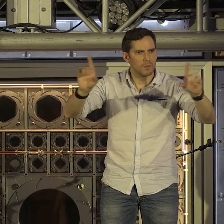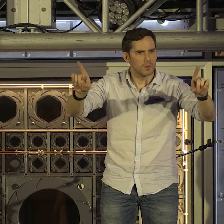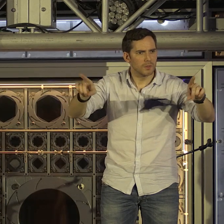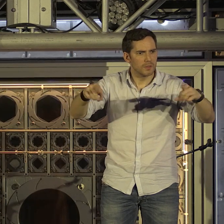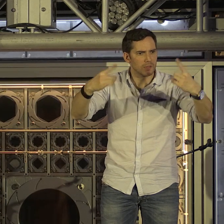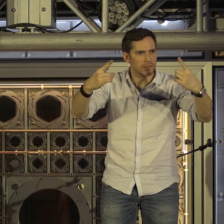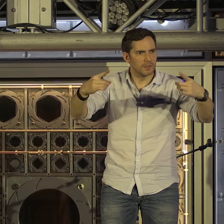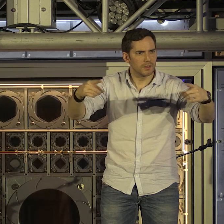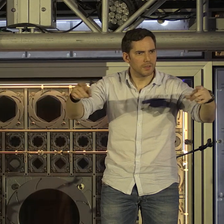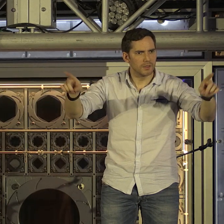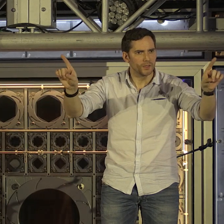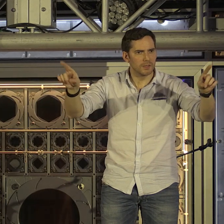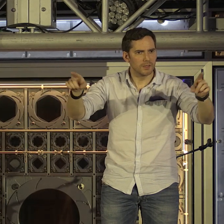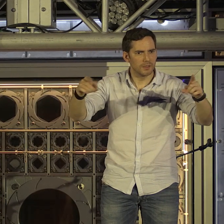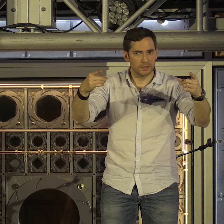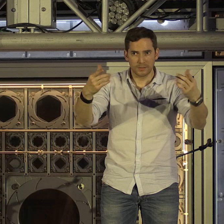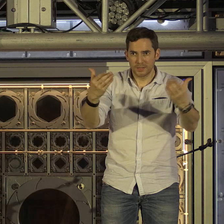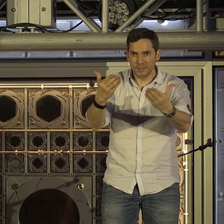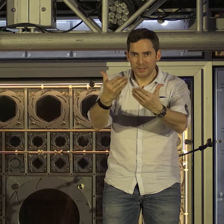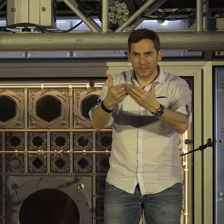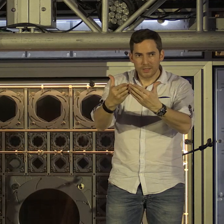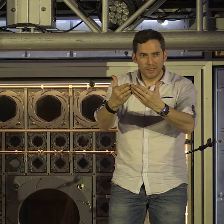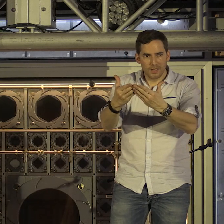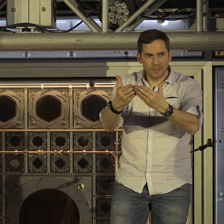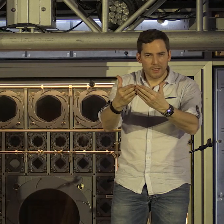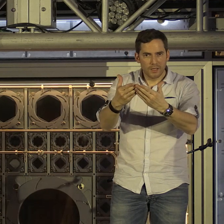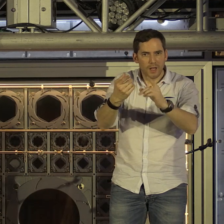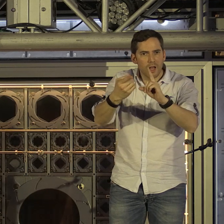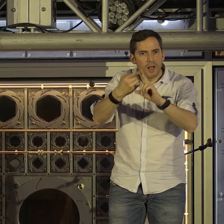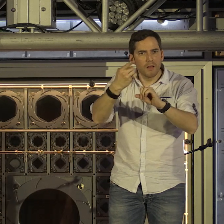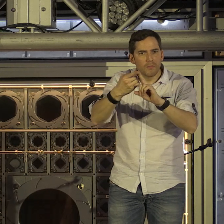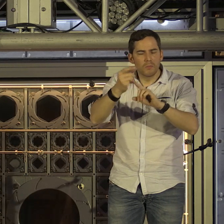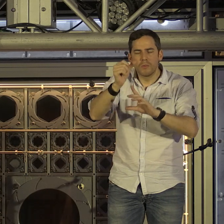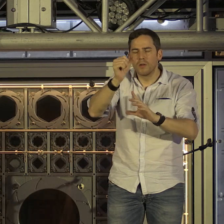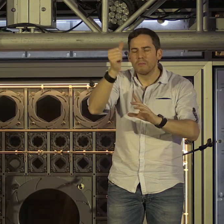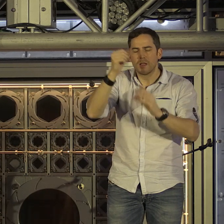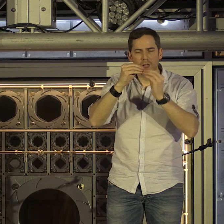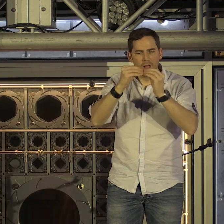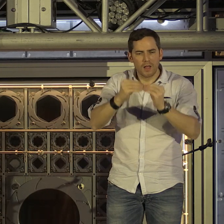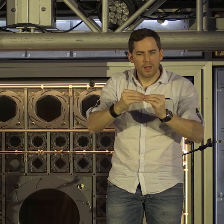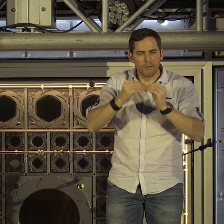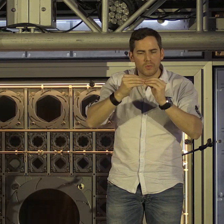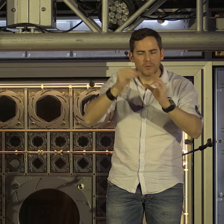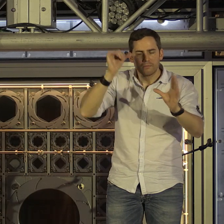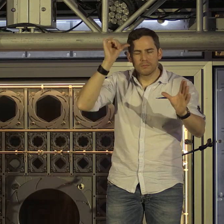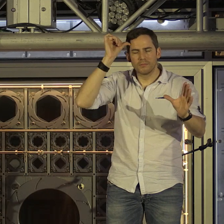Il n'y a aucun amour qui ne fasse écho plus loin que la mémoire, pliée dans la fuite du mouvement éternel.